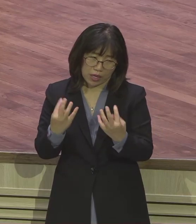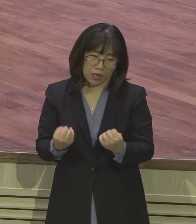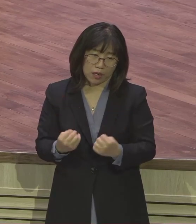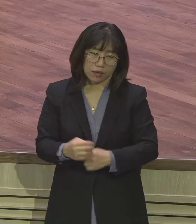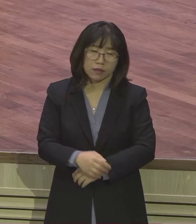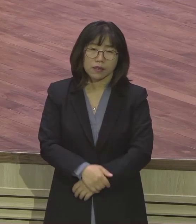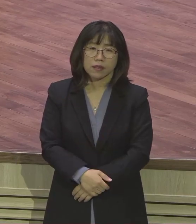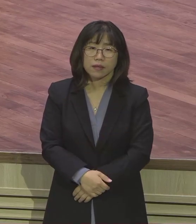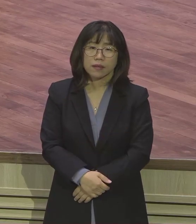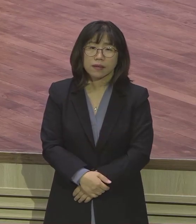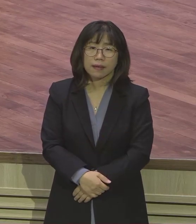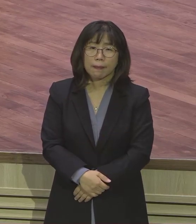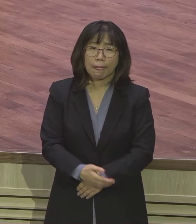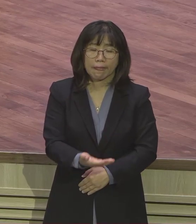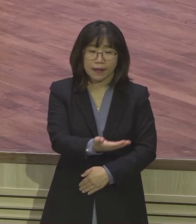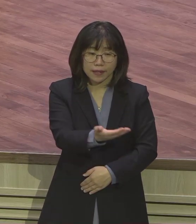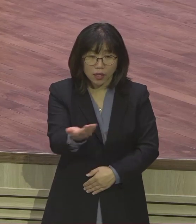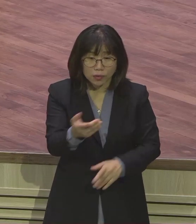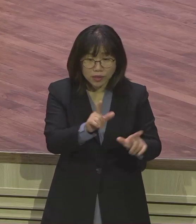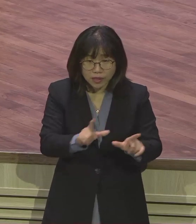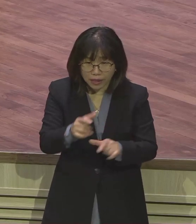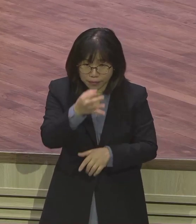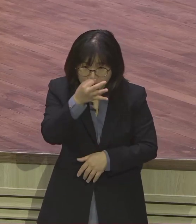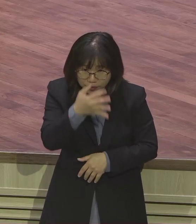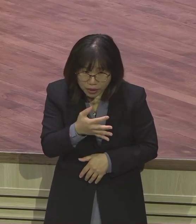여러분은 힘들게 살아야죠. 여러분 자녀들은 그렇게 살면 안 되잖아요.